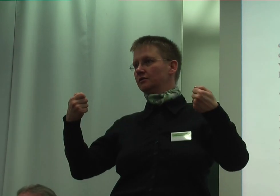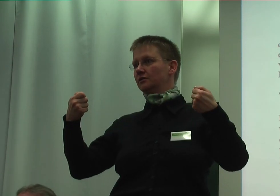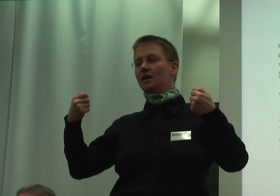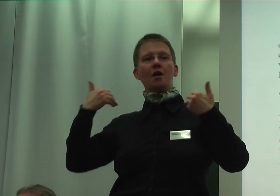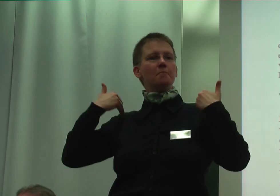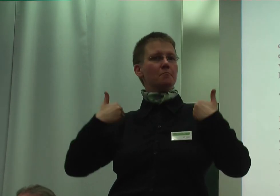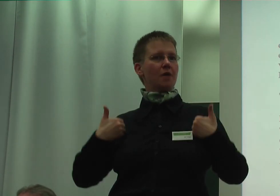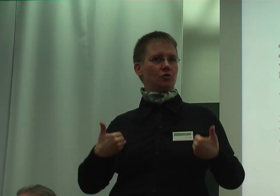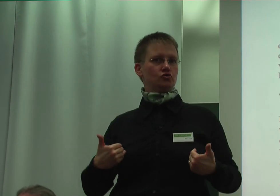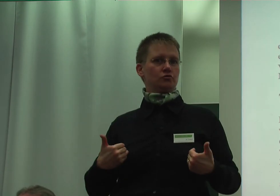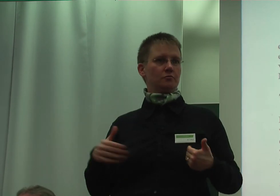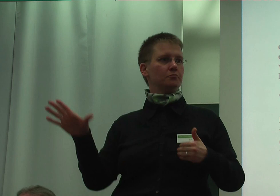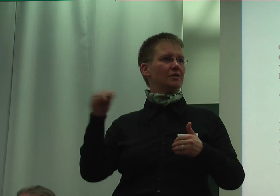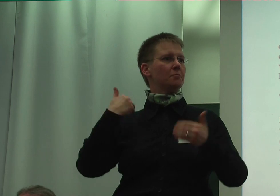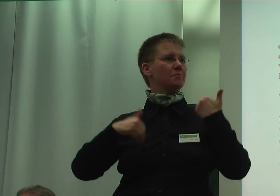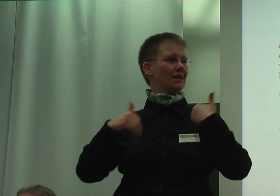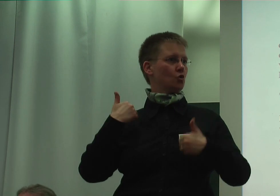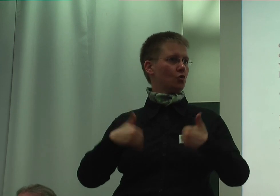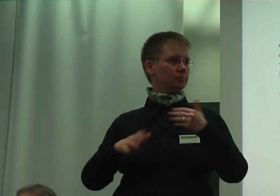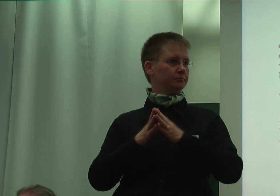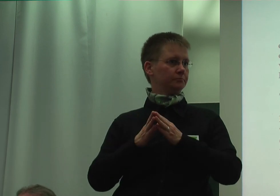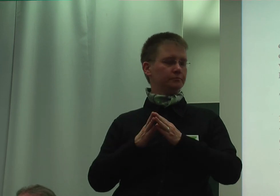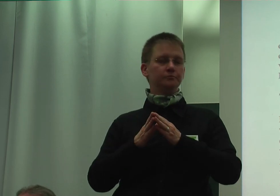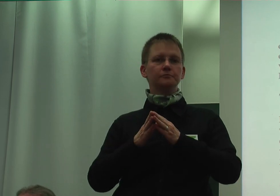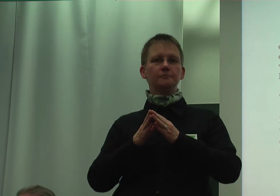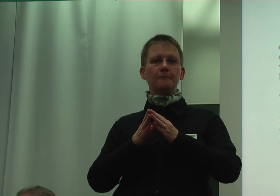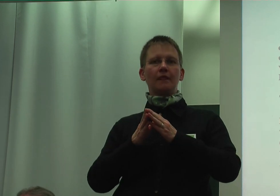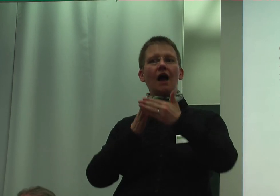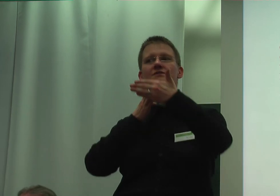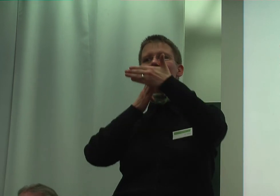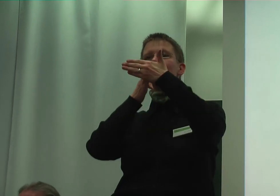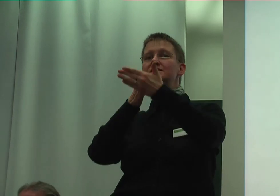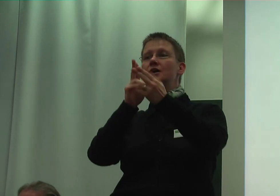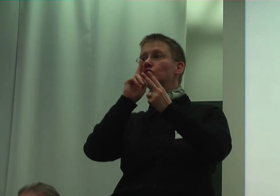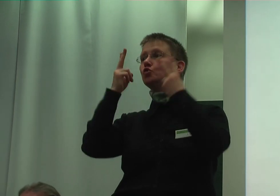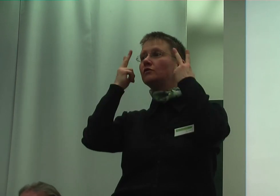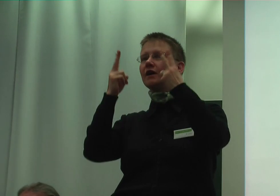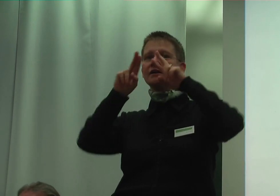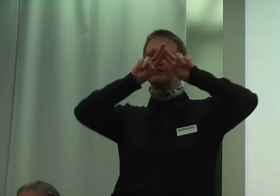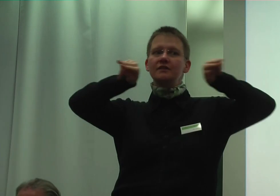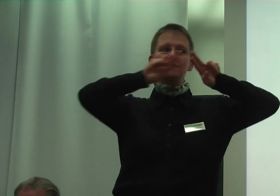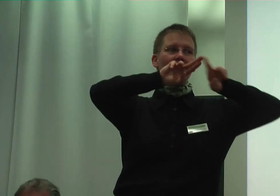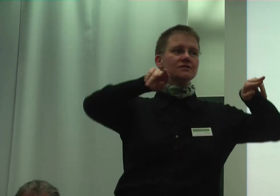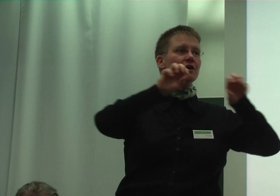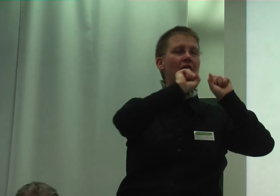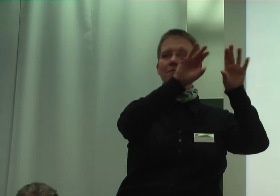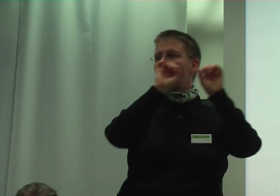mit Behinderungen, mit dem Ziel der notwendigen differenzierten Informationsvermittlung und